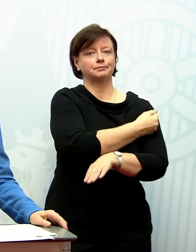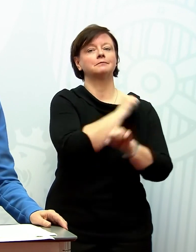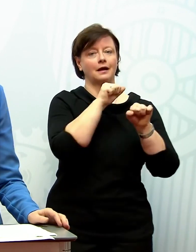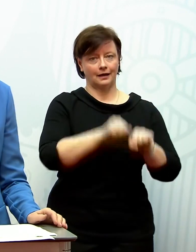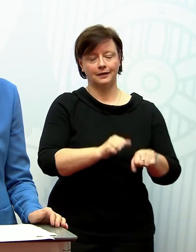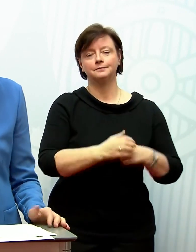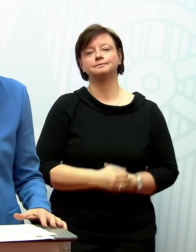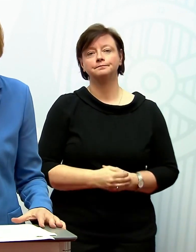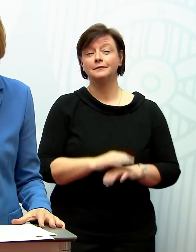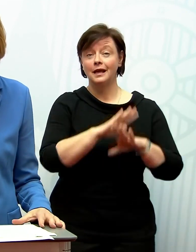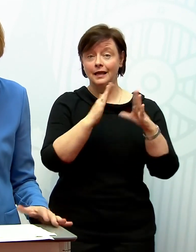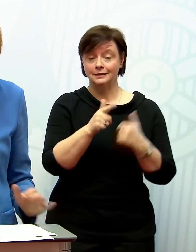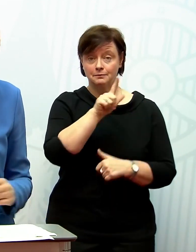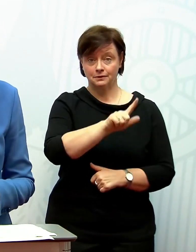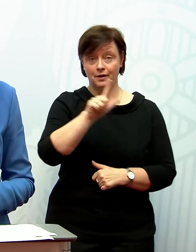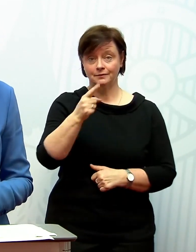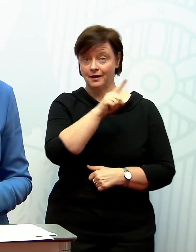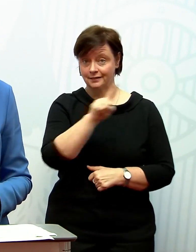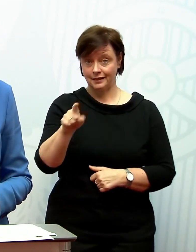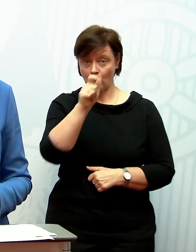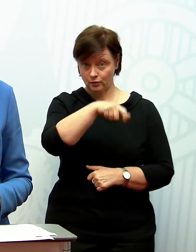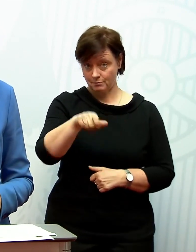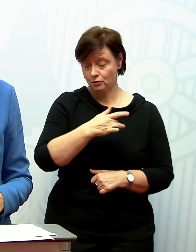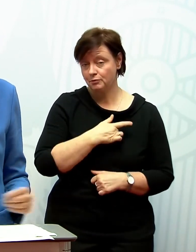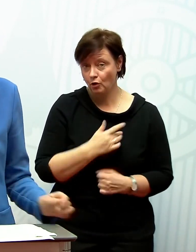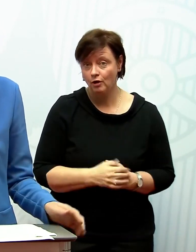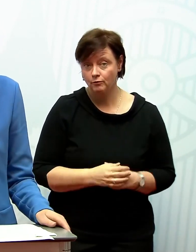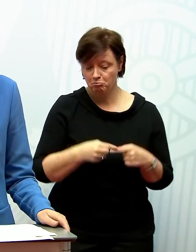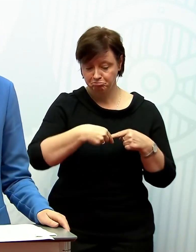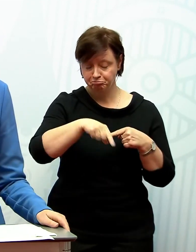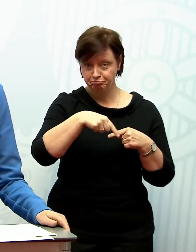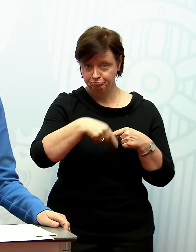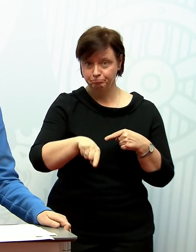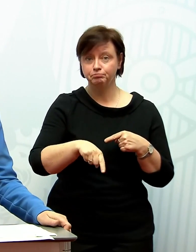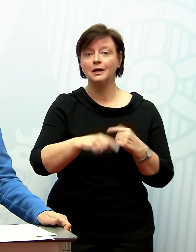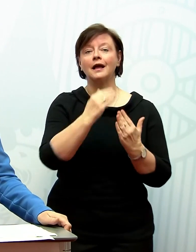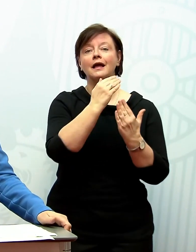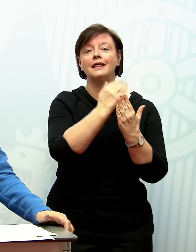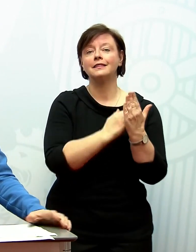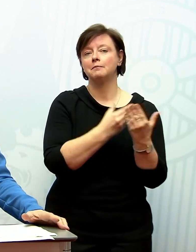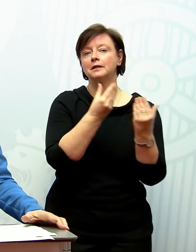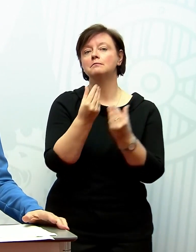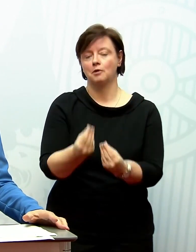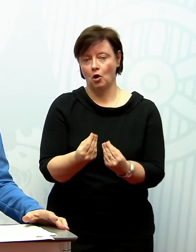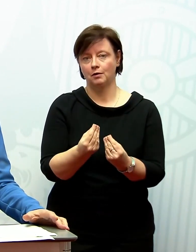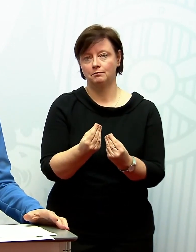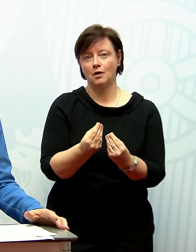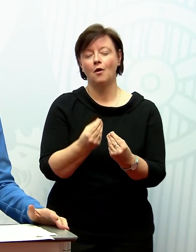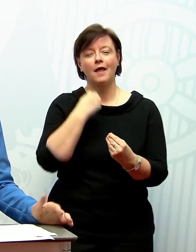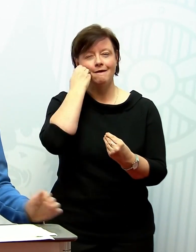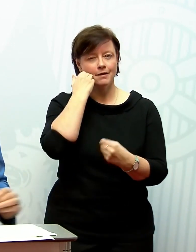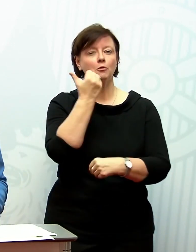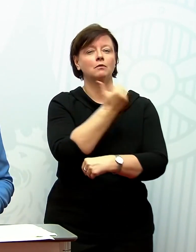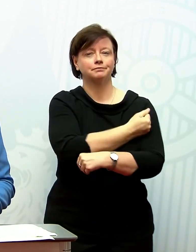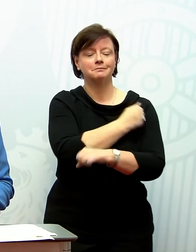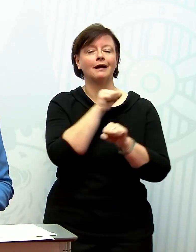Das sind 22.000 Menschen. Diese erhalten in den kommenden Tagen dann ihren Impftermin und sie werden noch im Februar